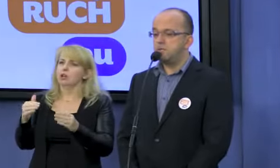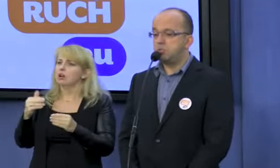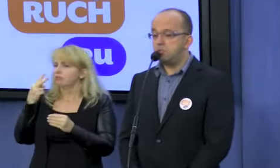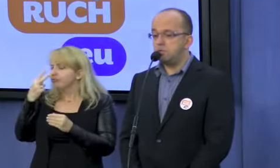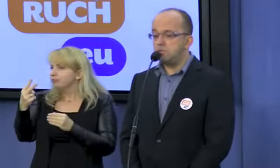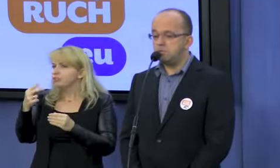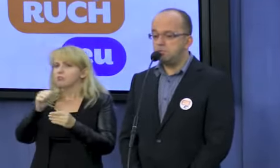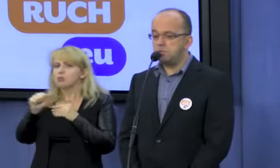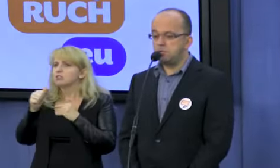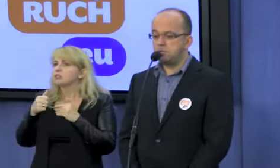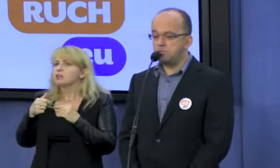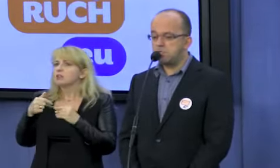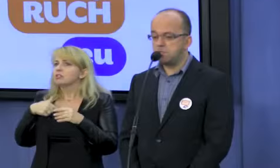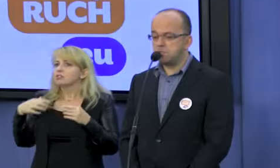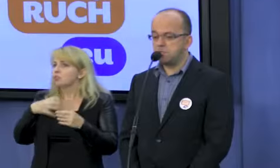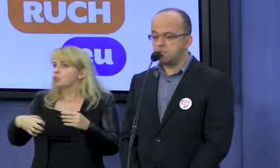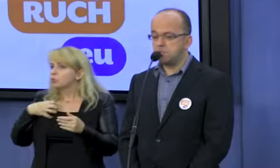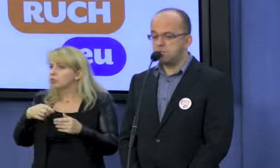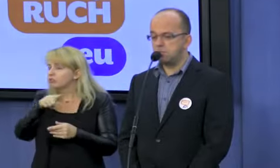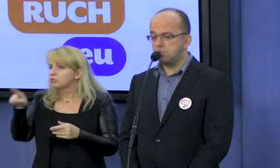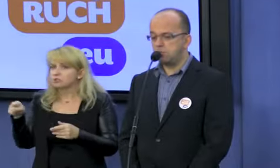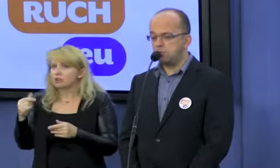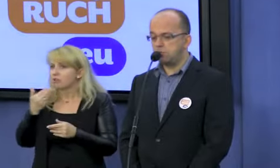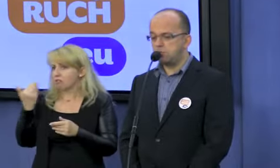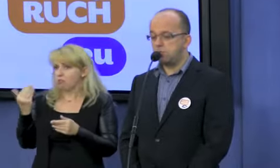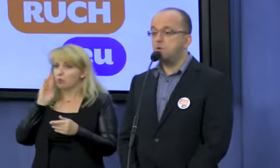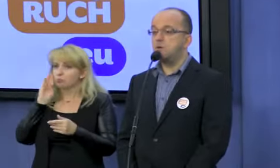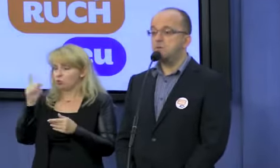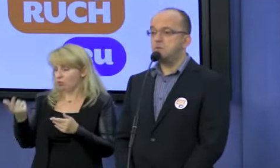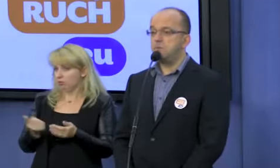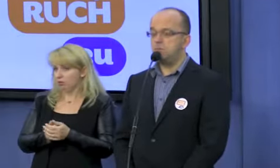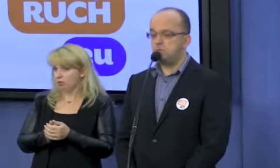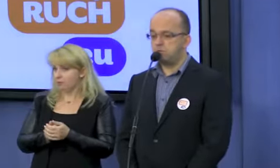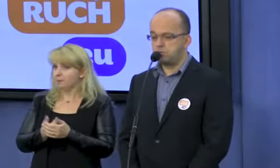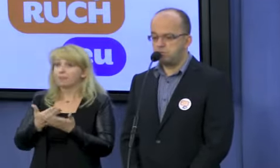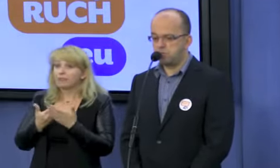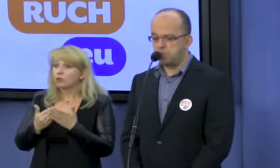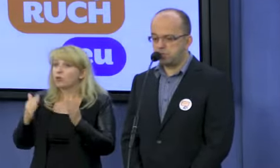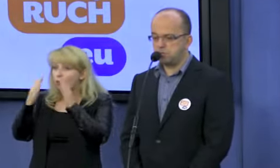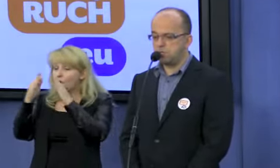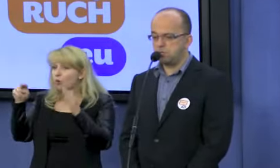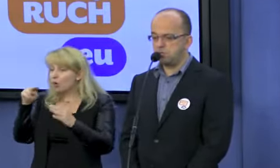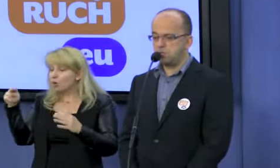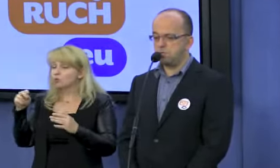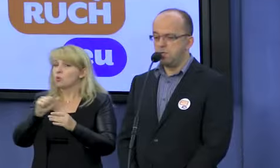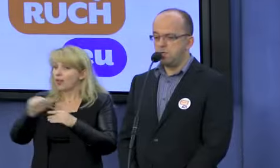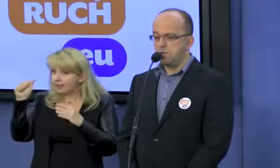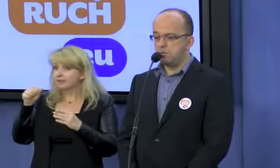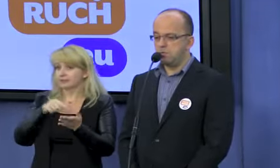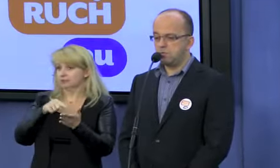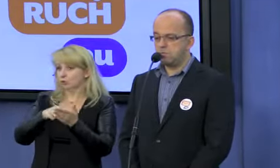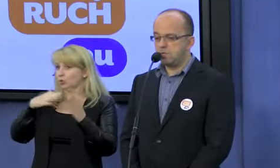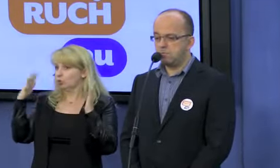czynione niż w innych środowiskach. Nie ma co do tego wątpliwości. Tylko i wyłącznie w kościele rzymskokatolickim